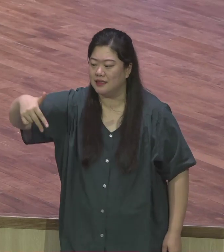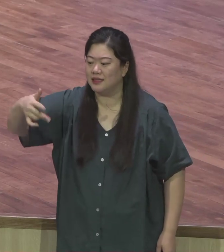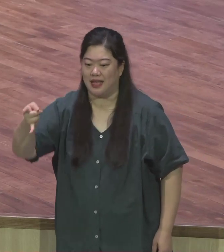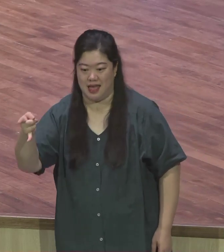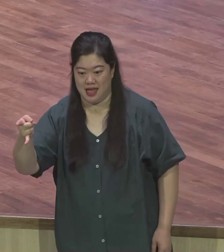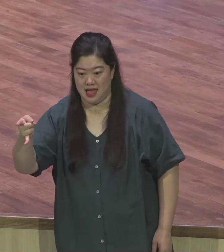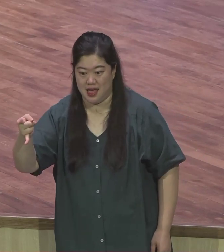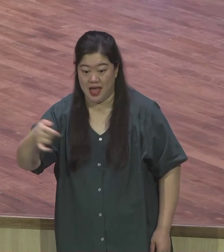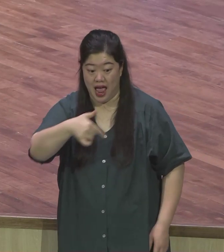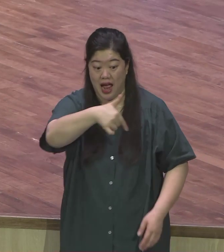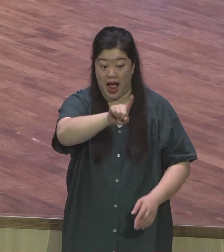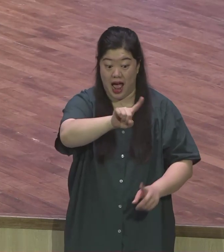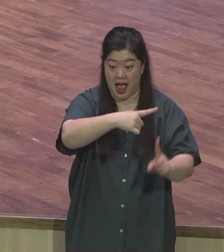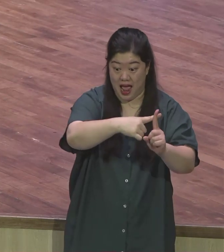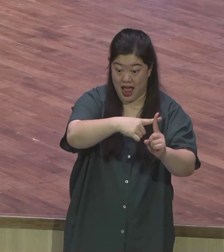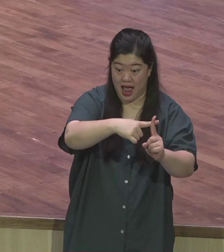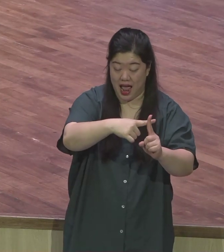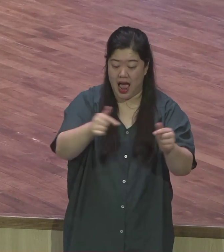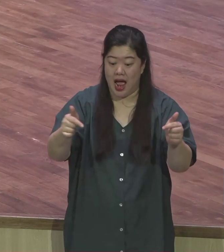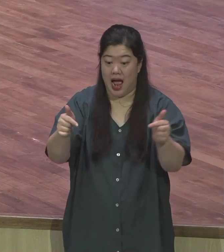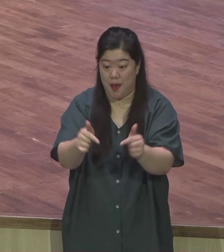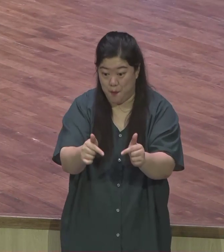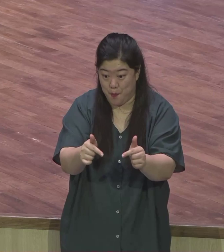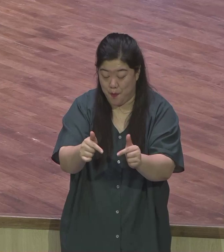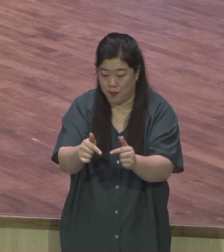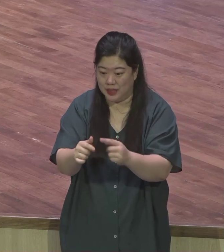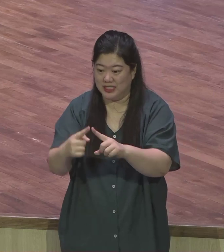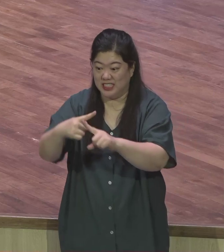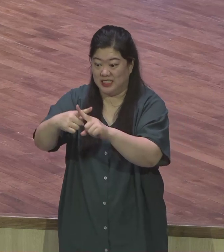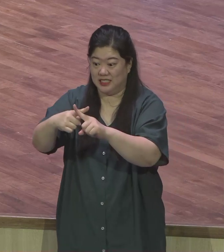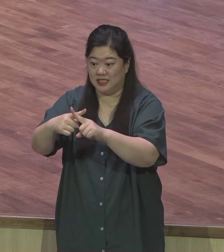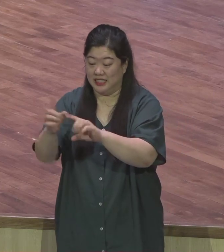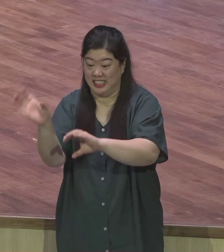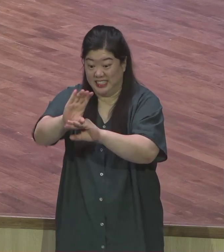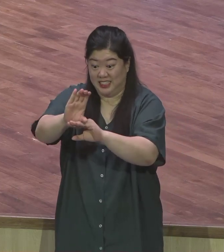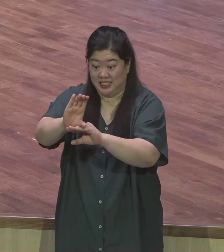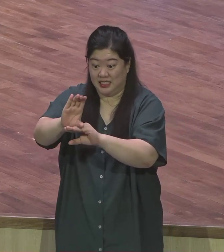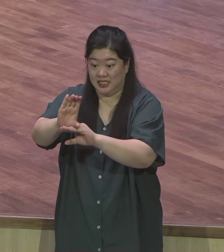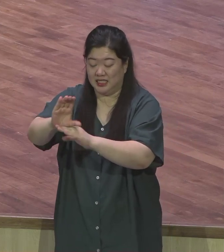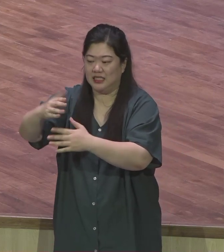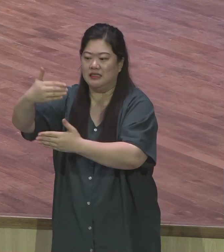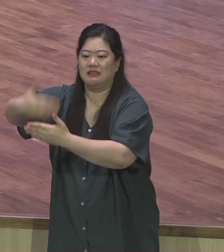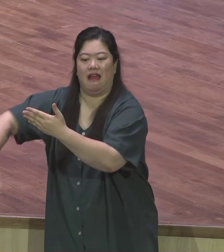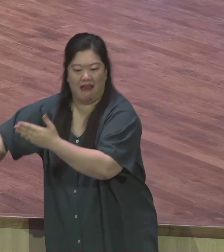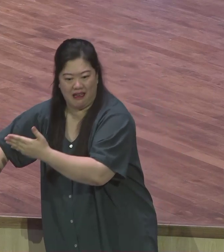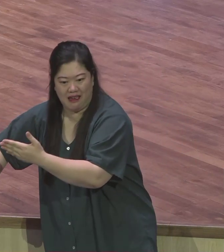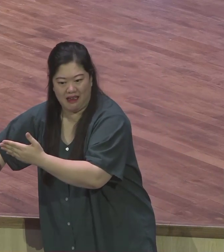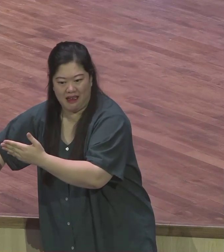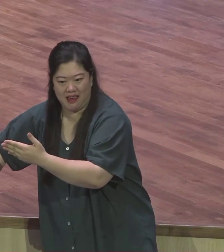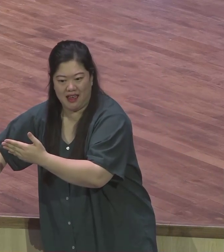제하여 나눈다라는 의미입니다 그런데 중요한 것은 우리의 신앙생활에도 바로